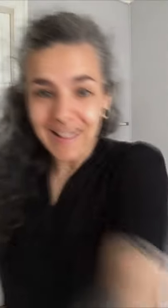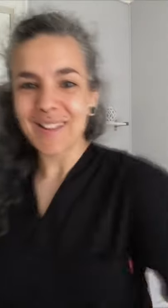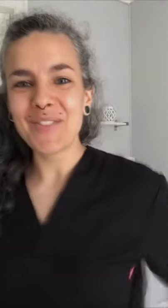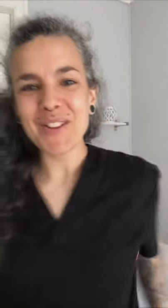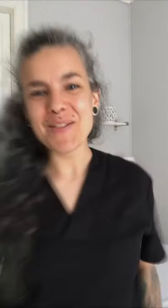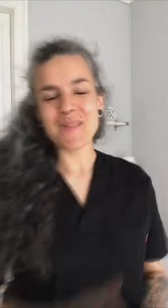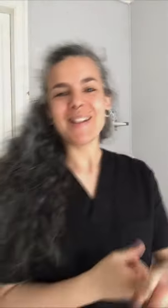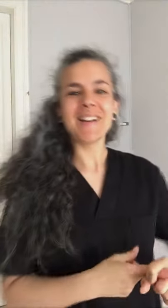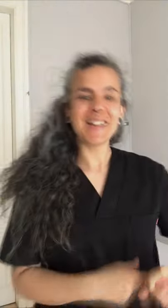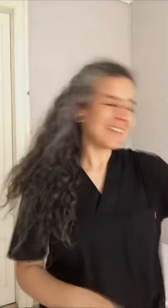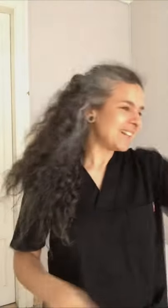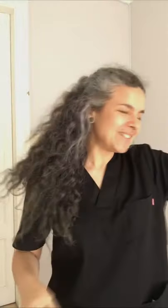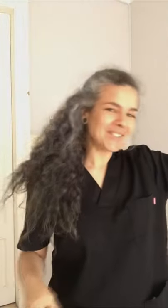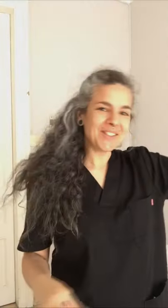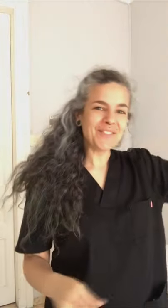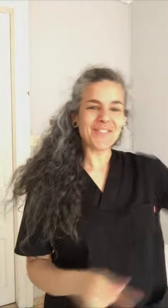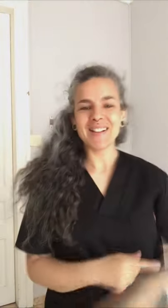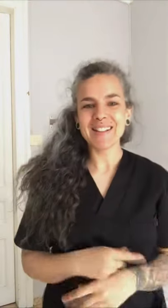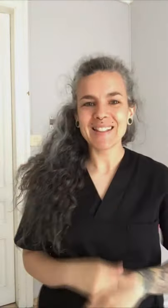jefe, para gritar al tío de enfrente.